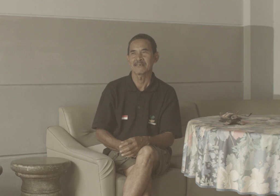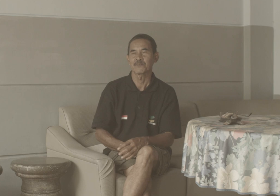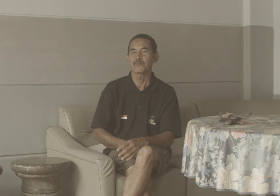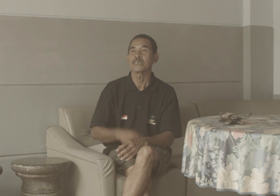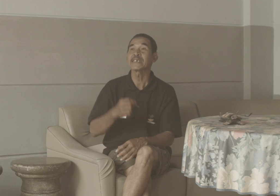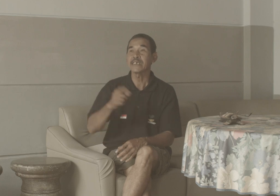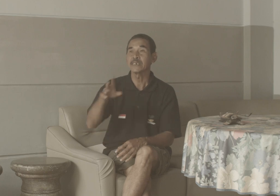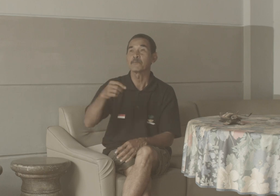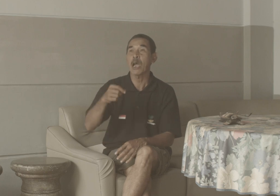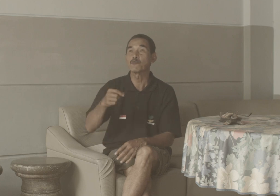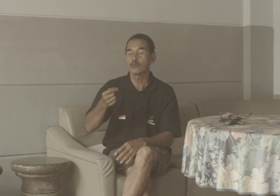Ingin Mau